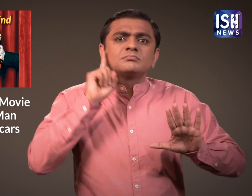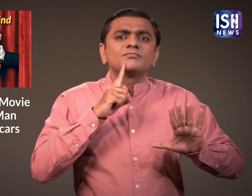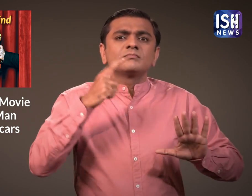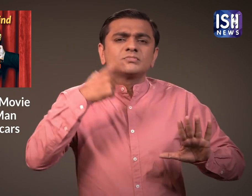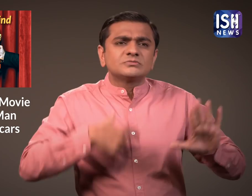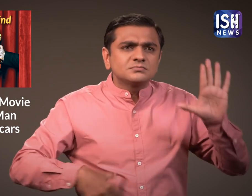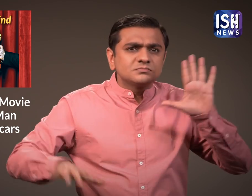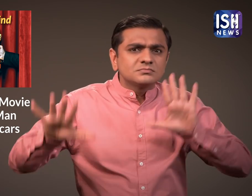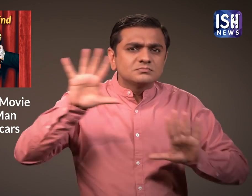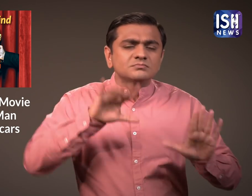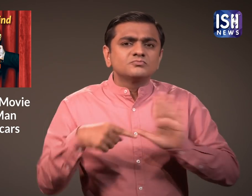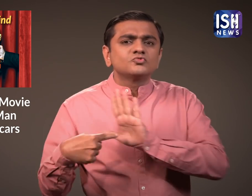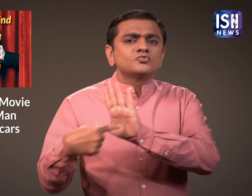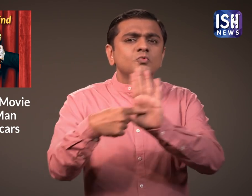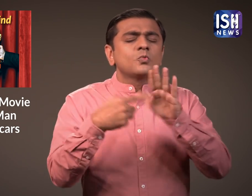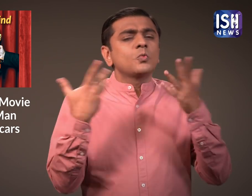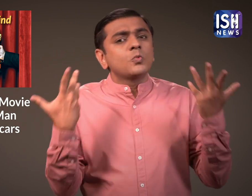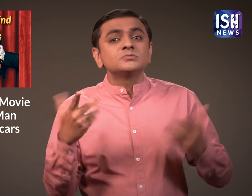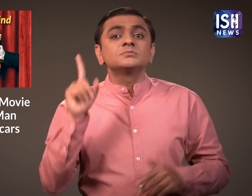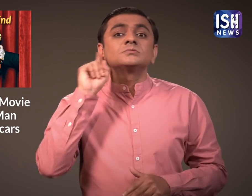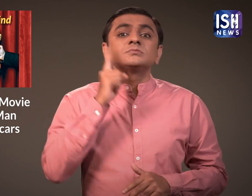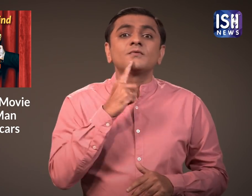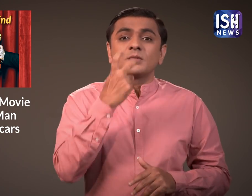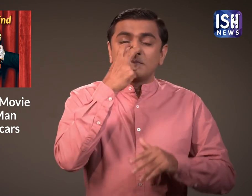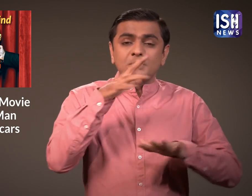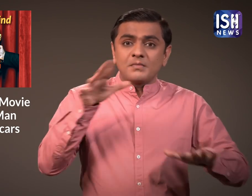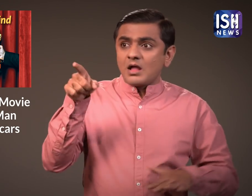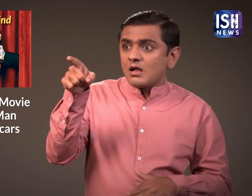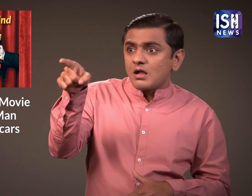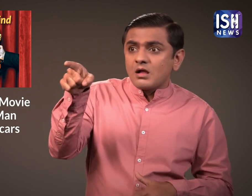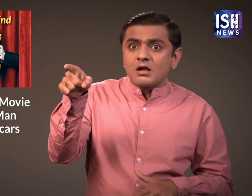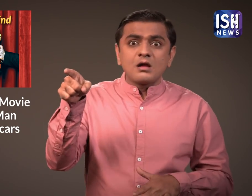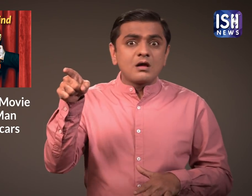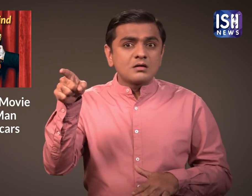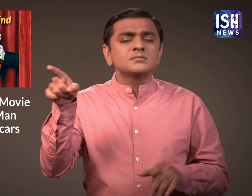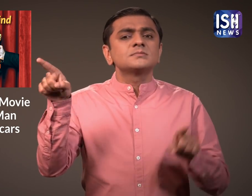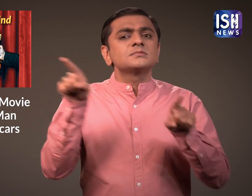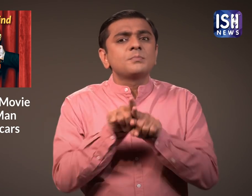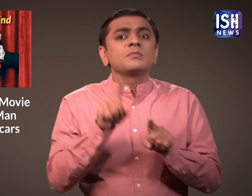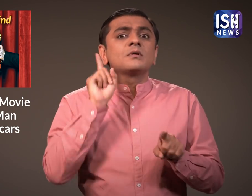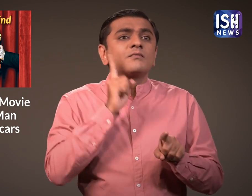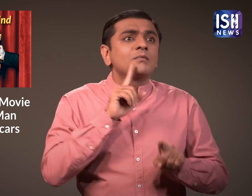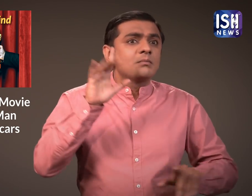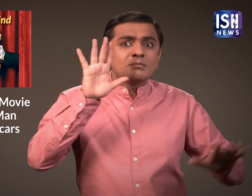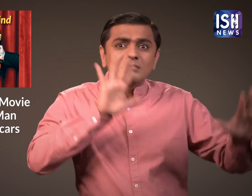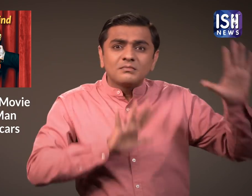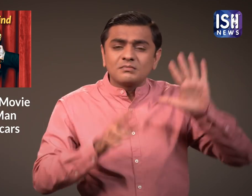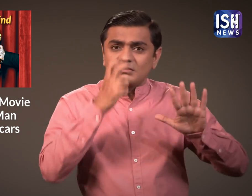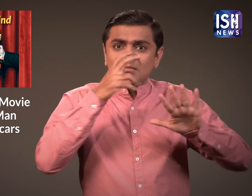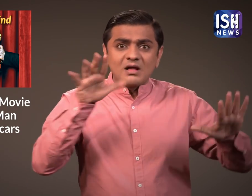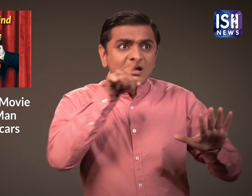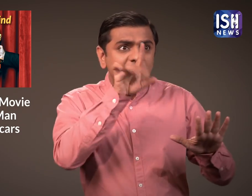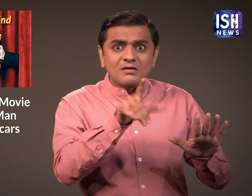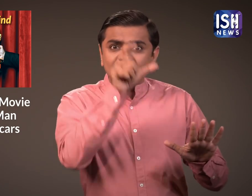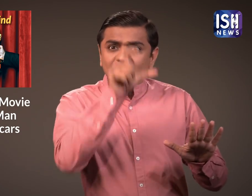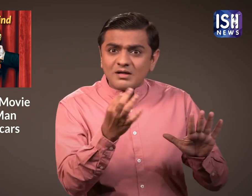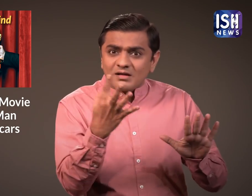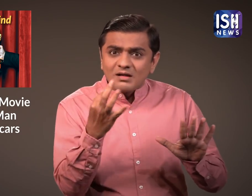चाहिए। यदि एक DeafBlind पर चरित रहो तो DeafBlind को ही भूमिका में लेना